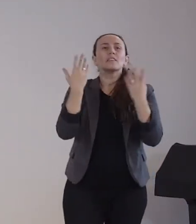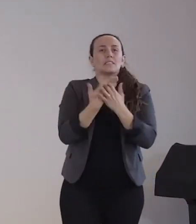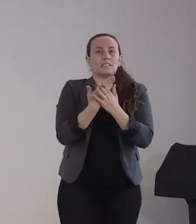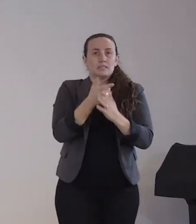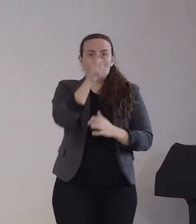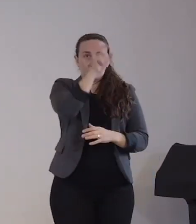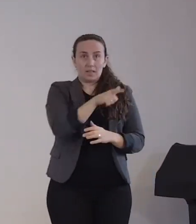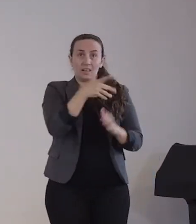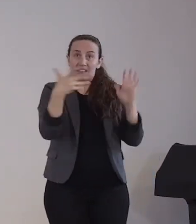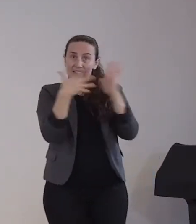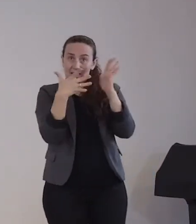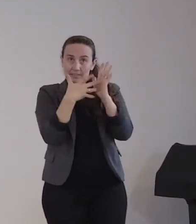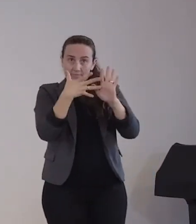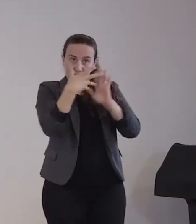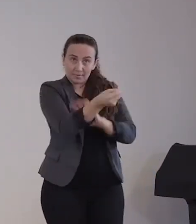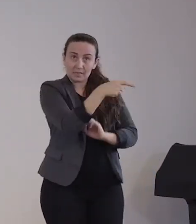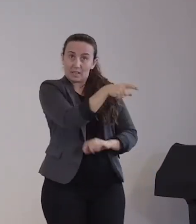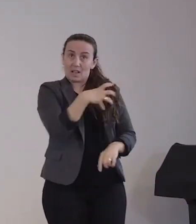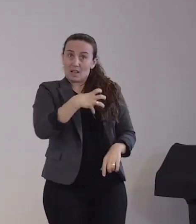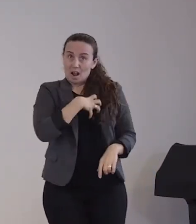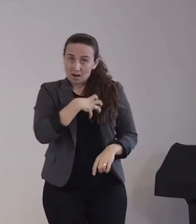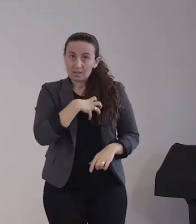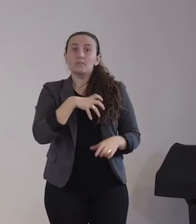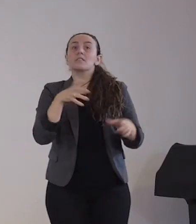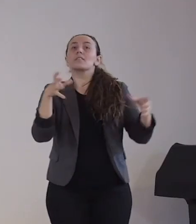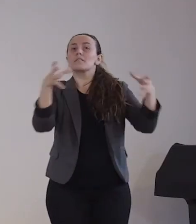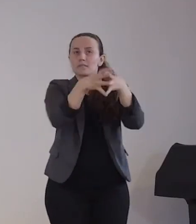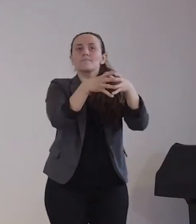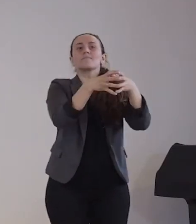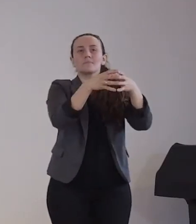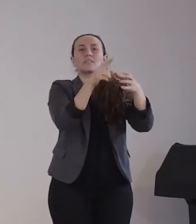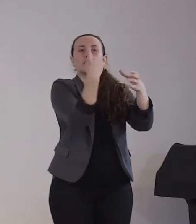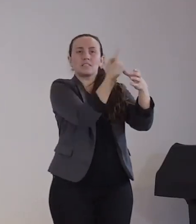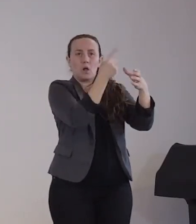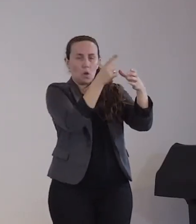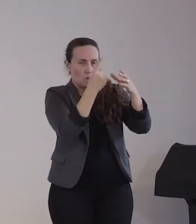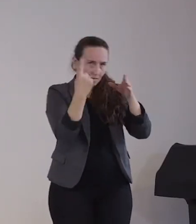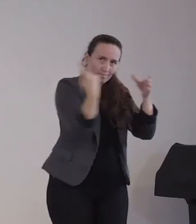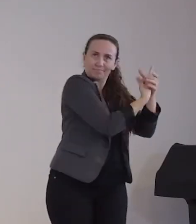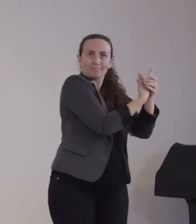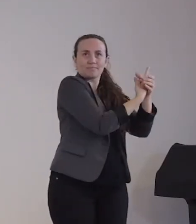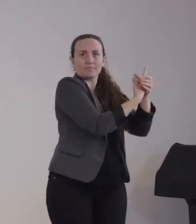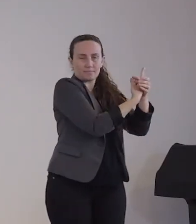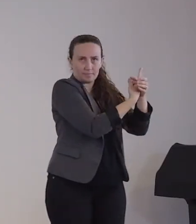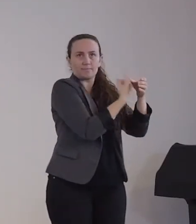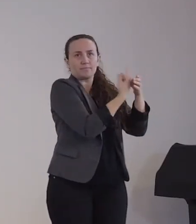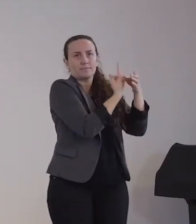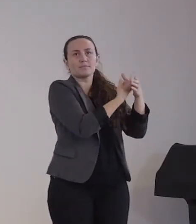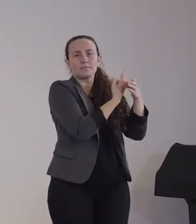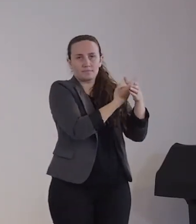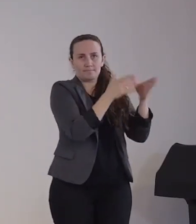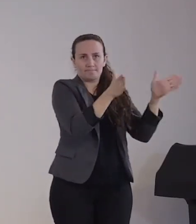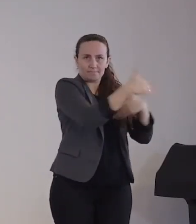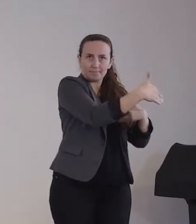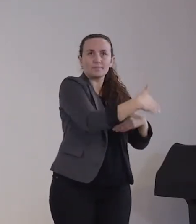vorzunehmen und auch eine frühzeitige Quarantäne von Kontaktpersonen